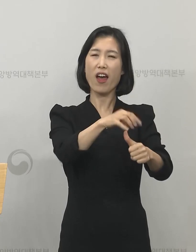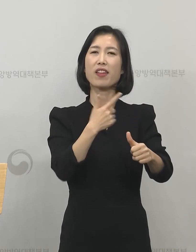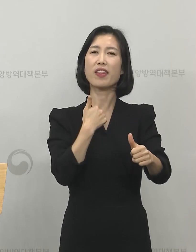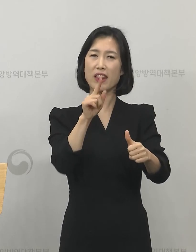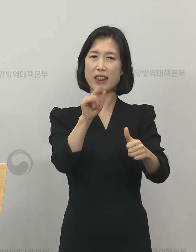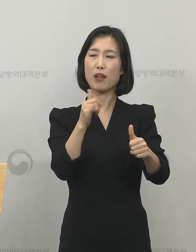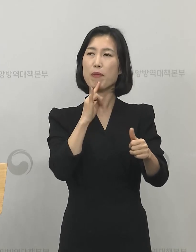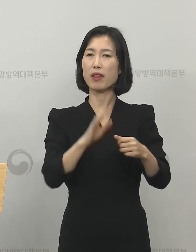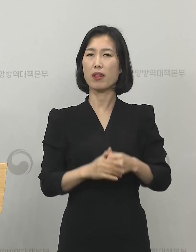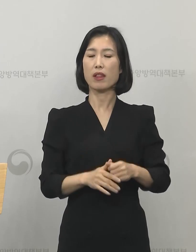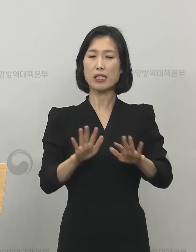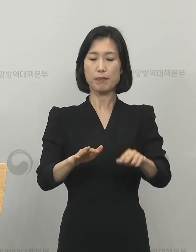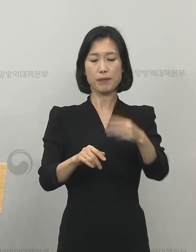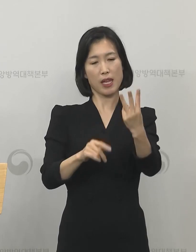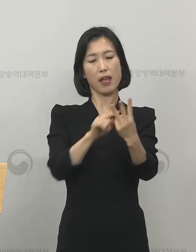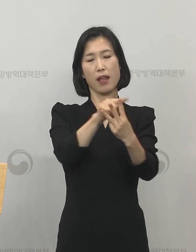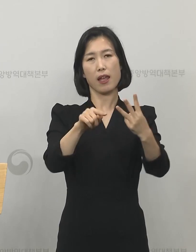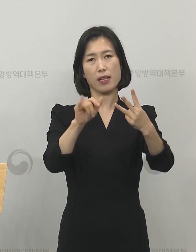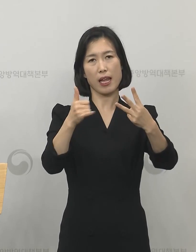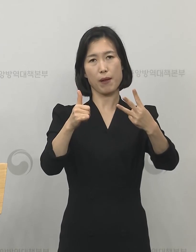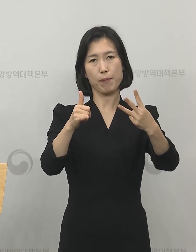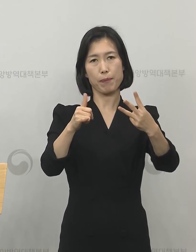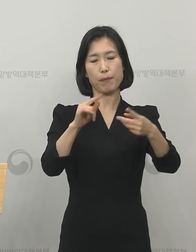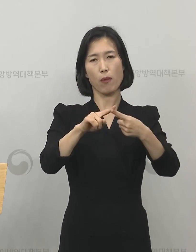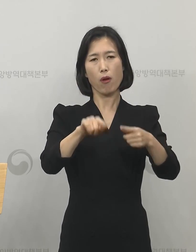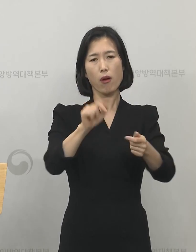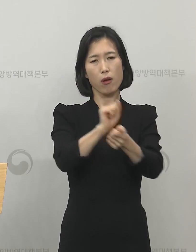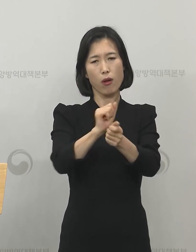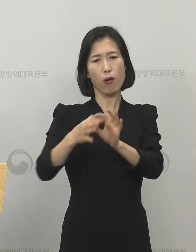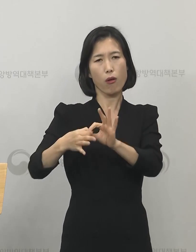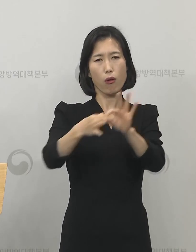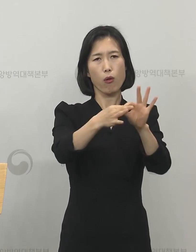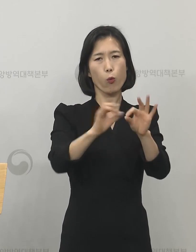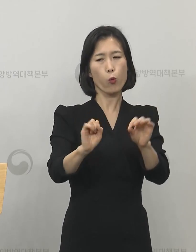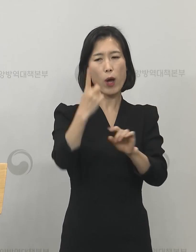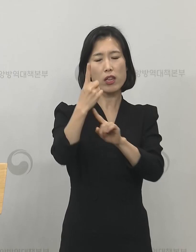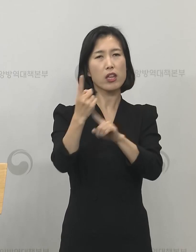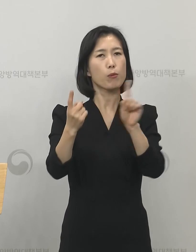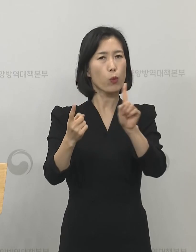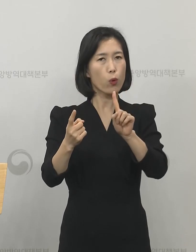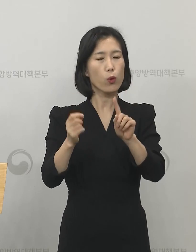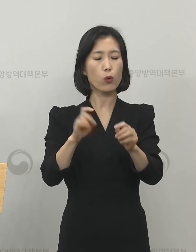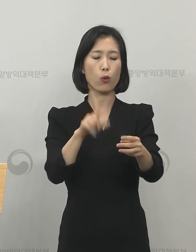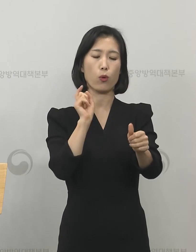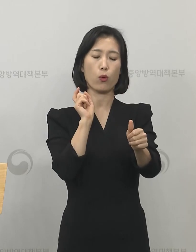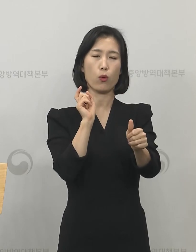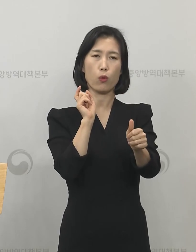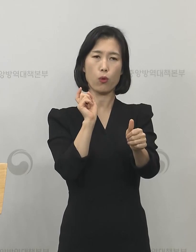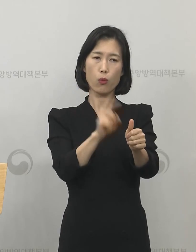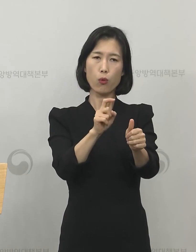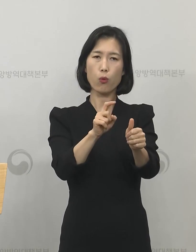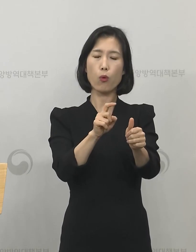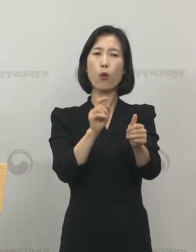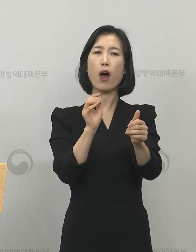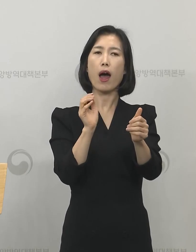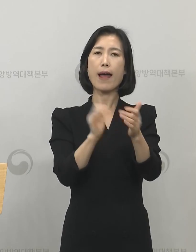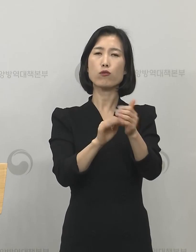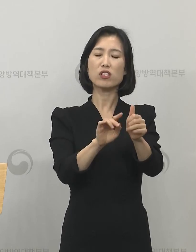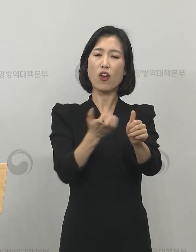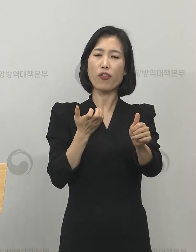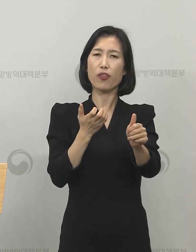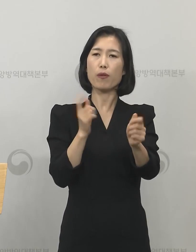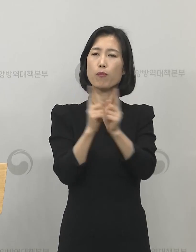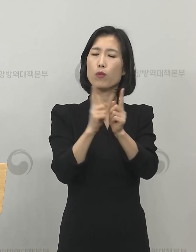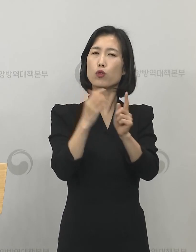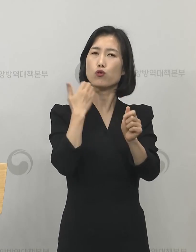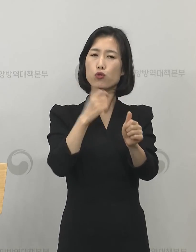현재 이 3명에 대해서는 감염 경로와 그리고 또 양성으로 확인된 전후에 노출된